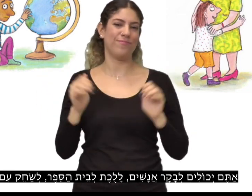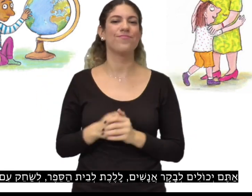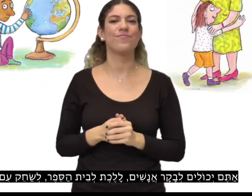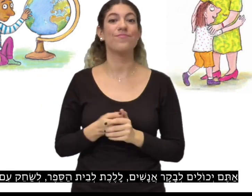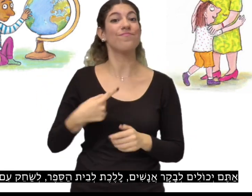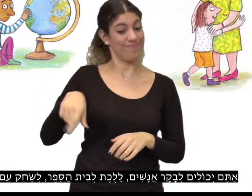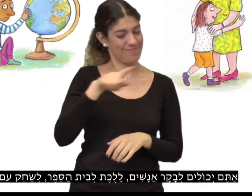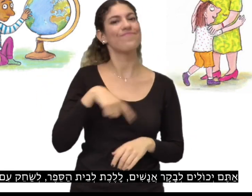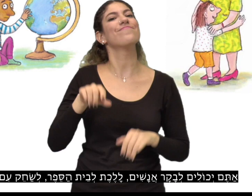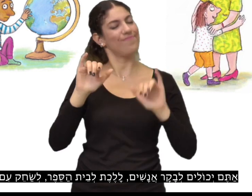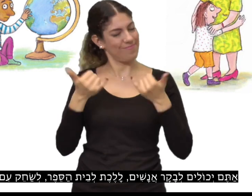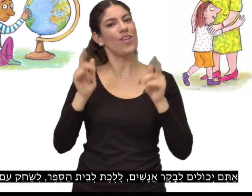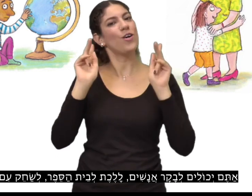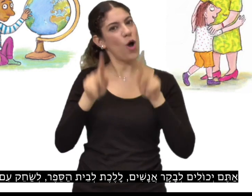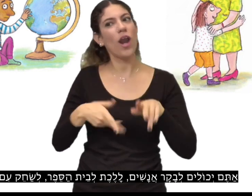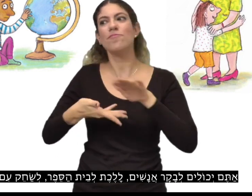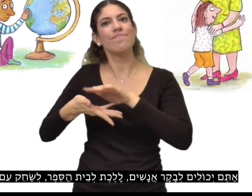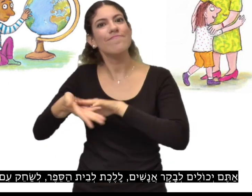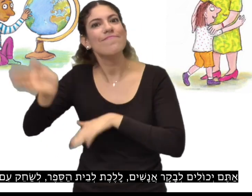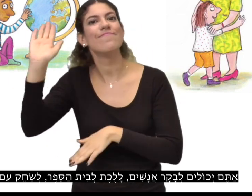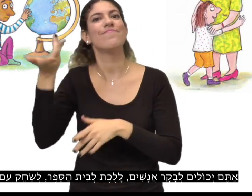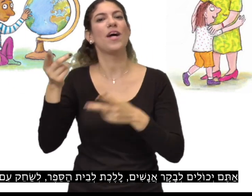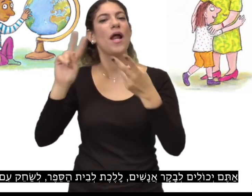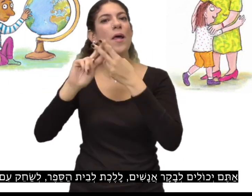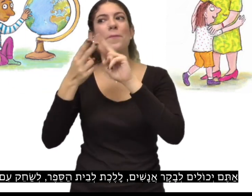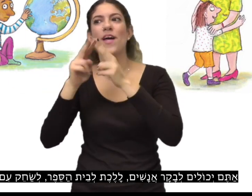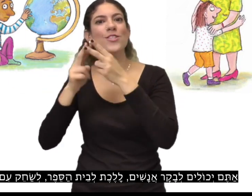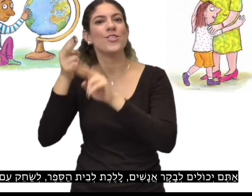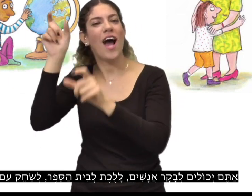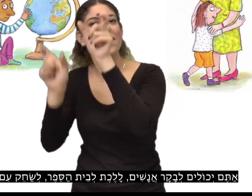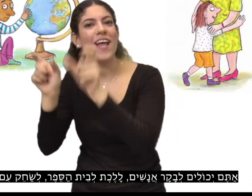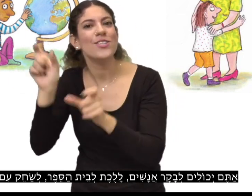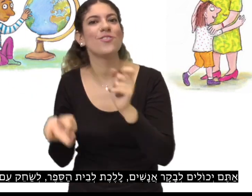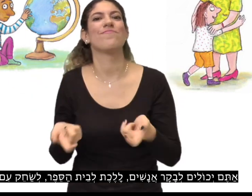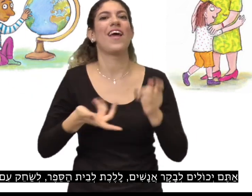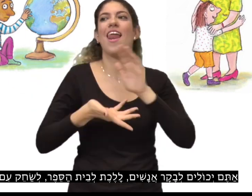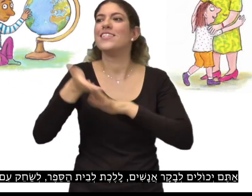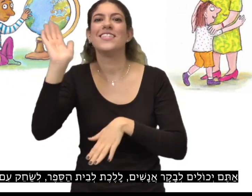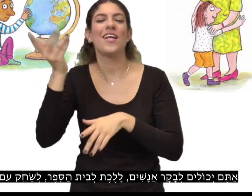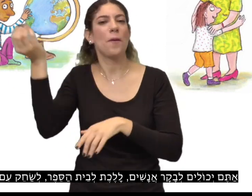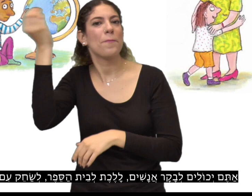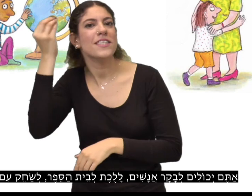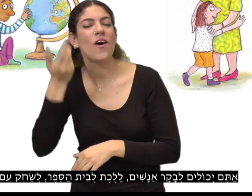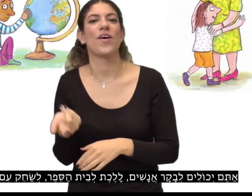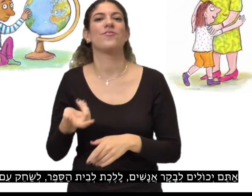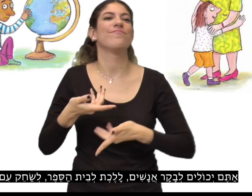אתם יכולים לבקר אנשים, ללכת לבית הספר, לשחק עם